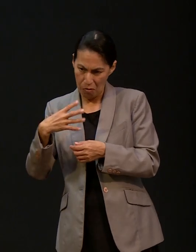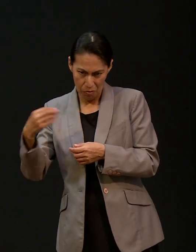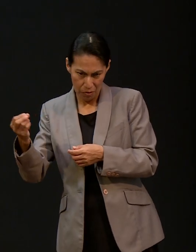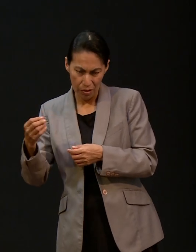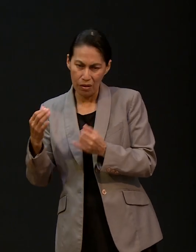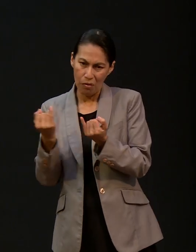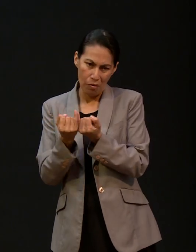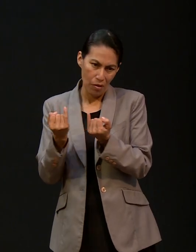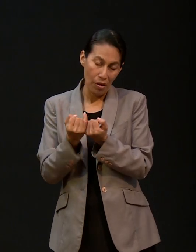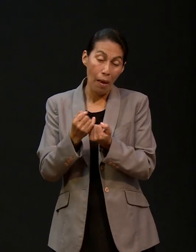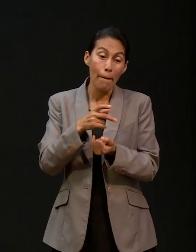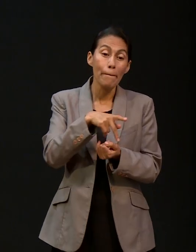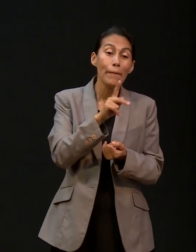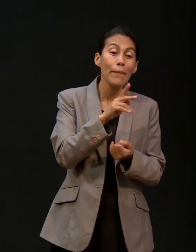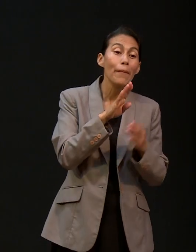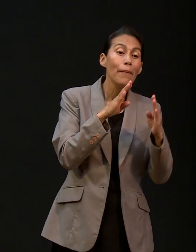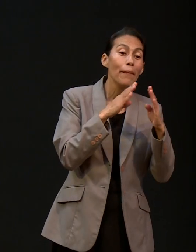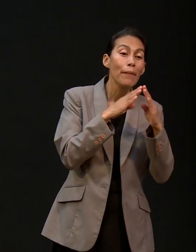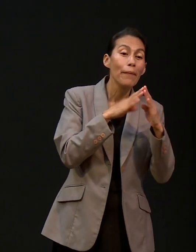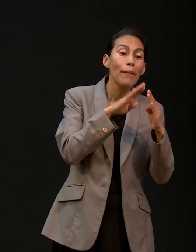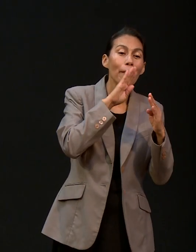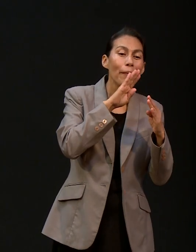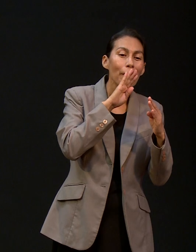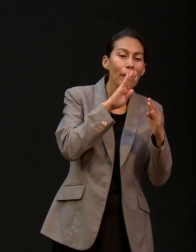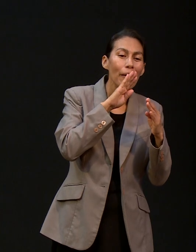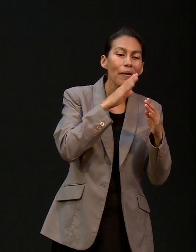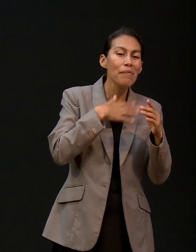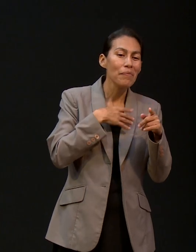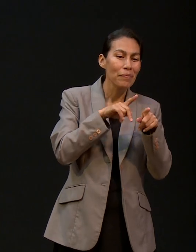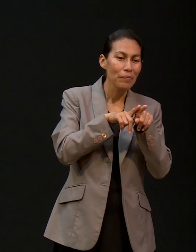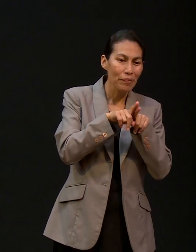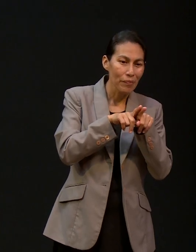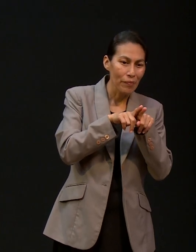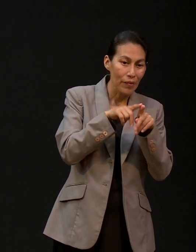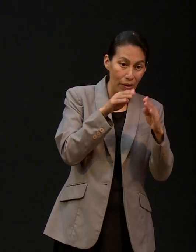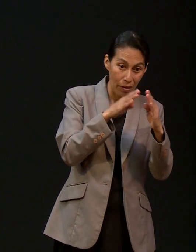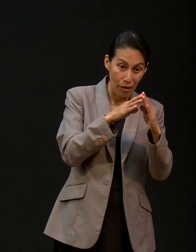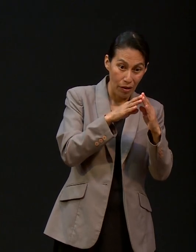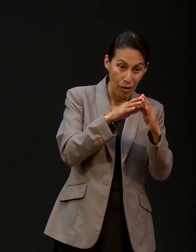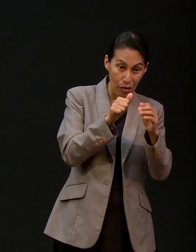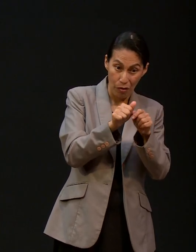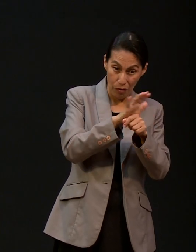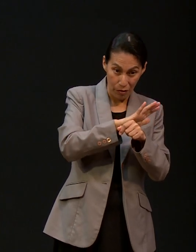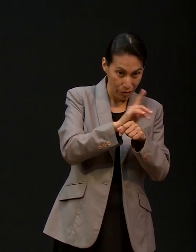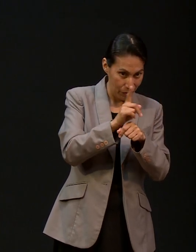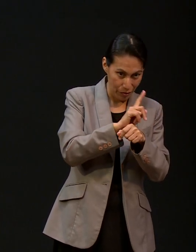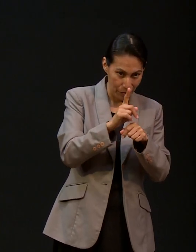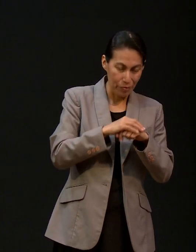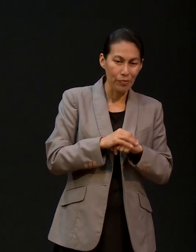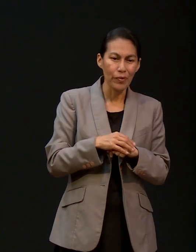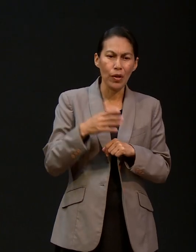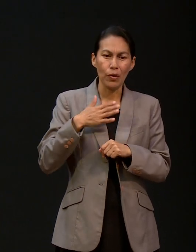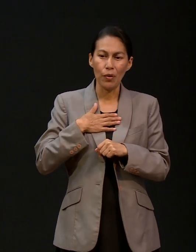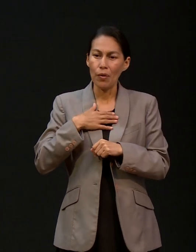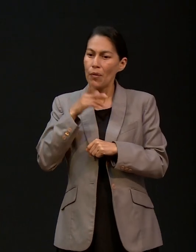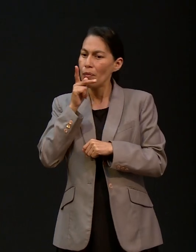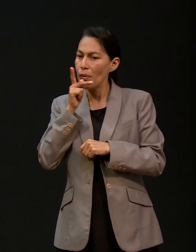da COVID. A ellos no les da COVID. Y yo me aíslo con mi papá en una recámara a